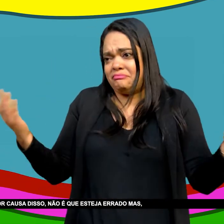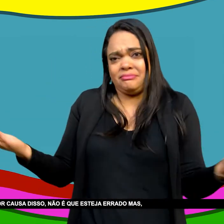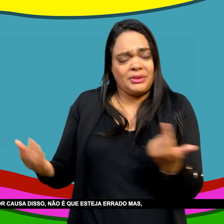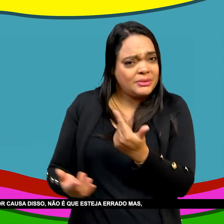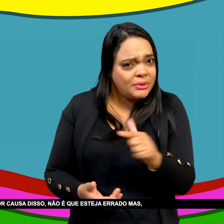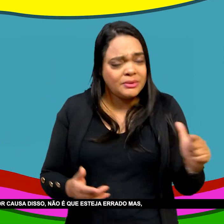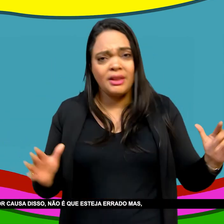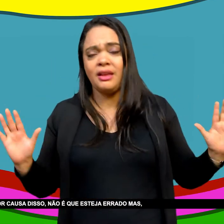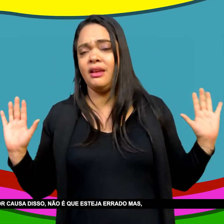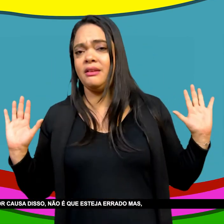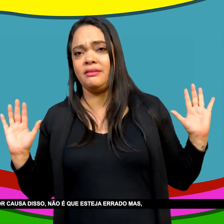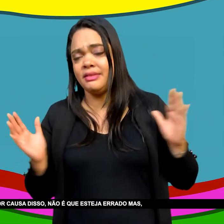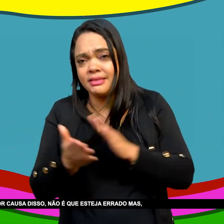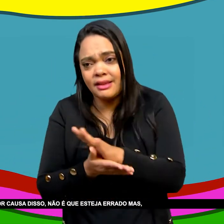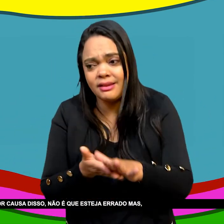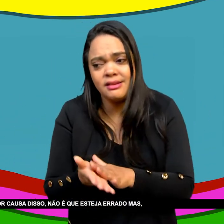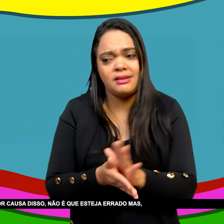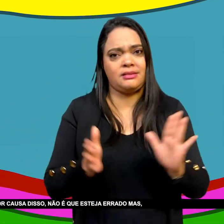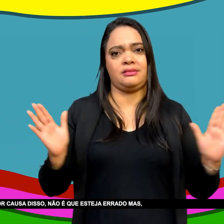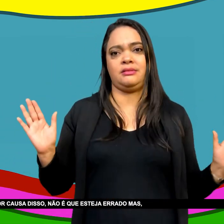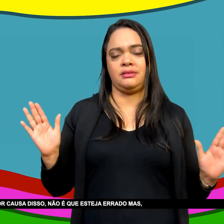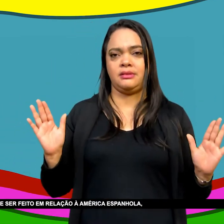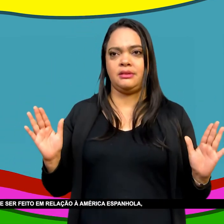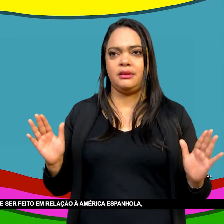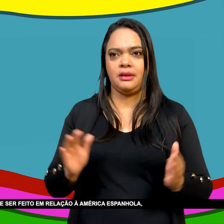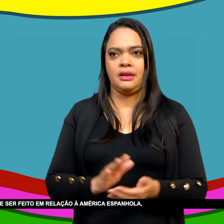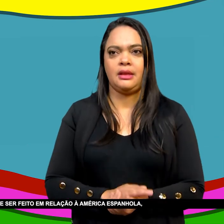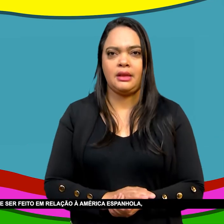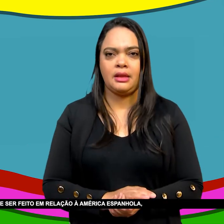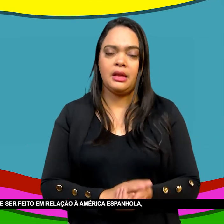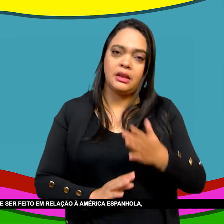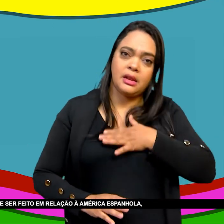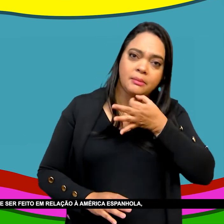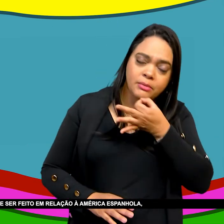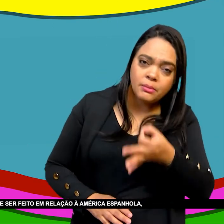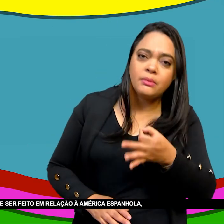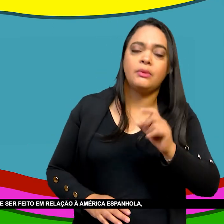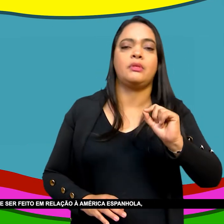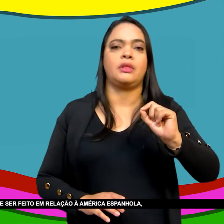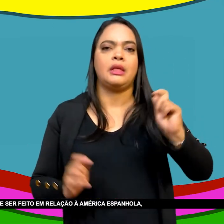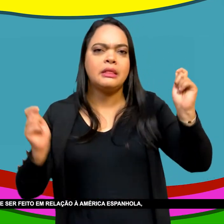evito usar o termo influência Por causa disso Não é que ele esteja errada Mas evito usar